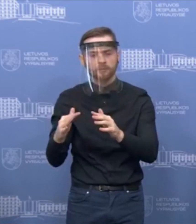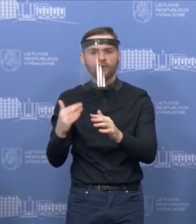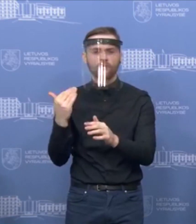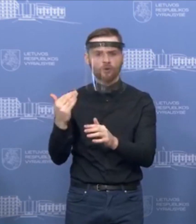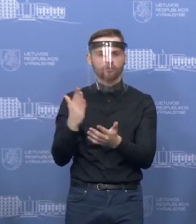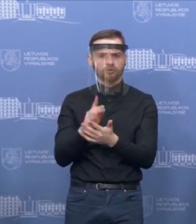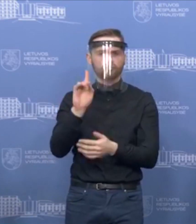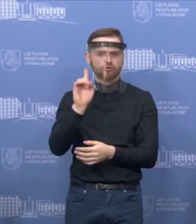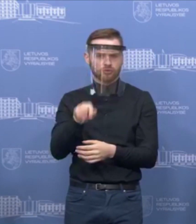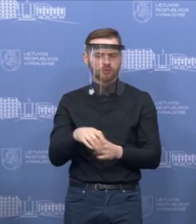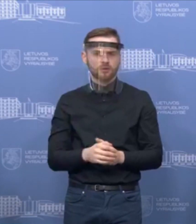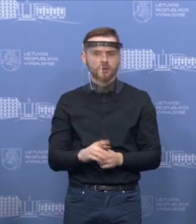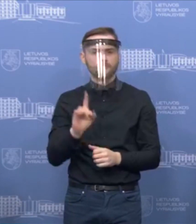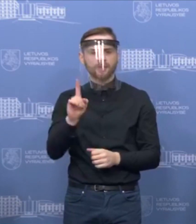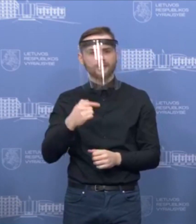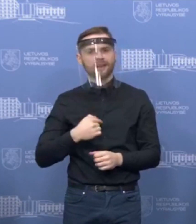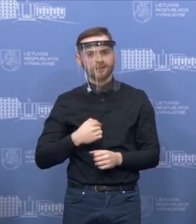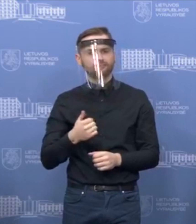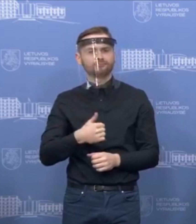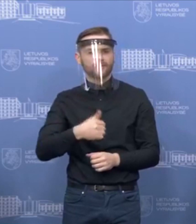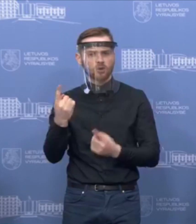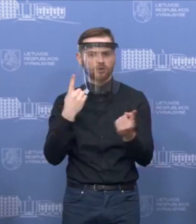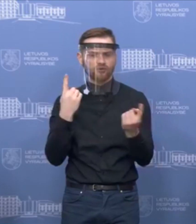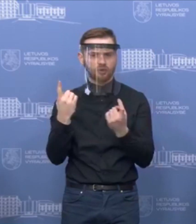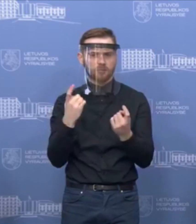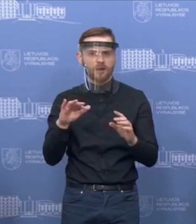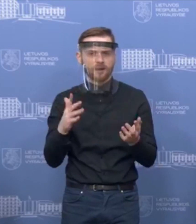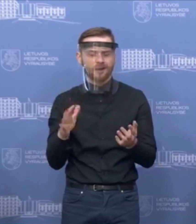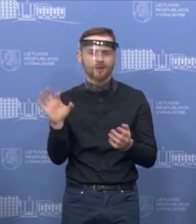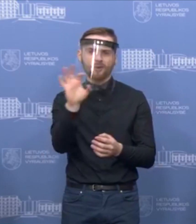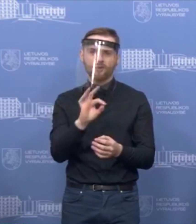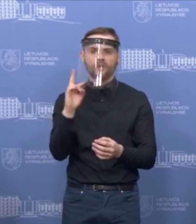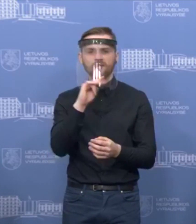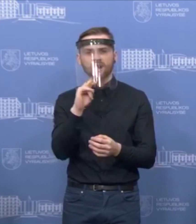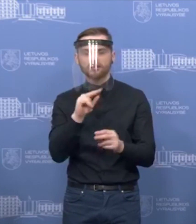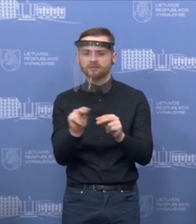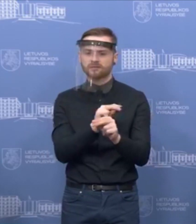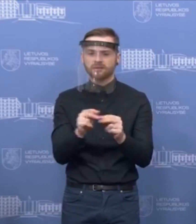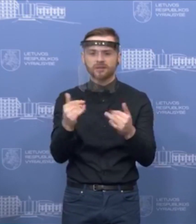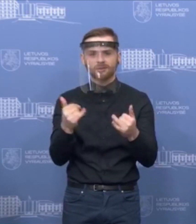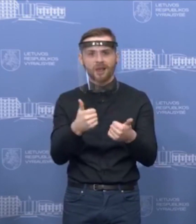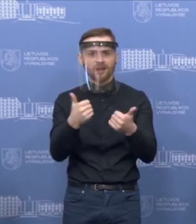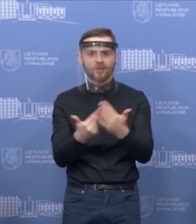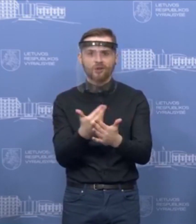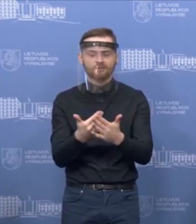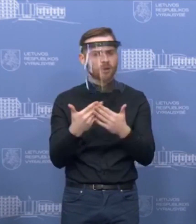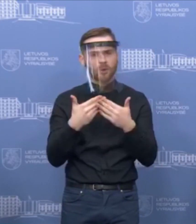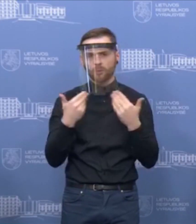Tačiau aš laikyčiau informacijos, kad nieko apie gydimą pozityvau šiuo metu nėra.